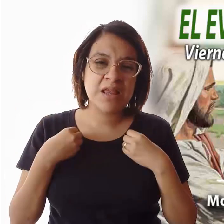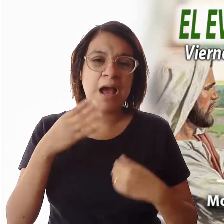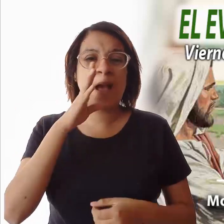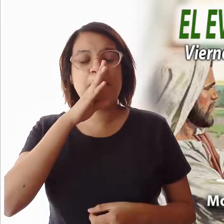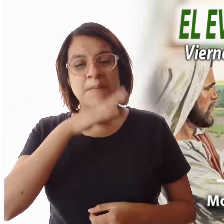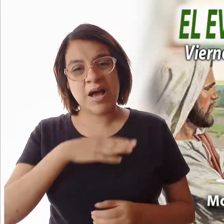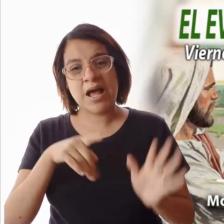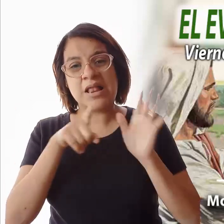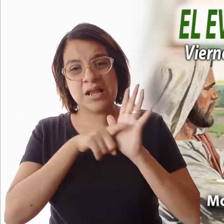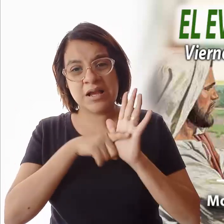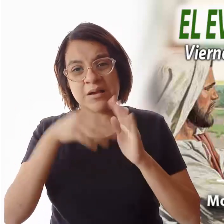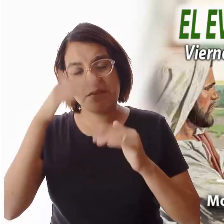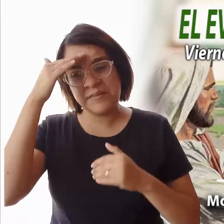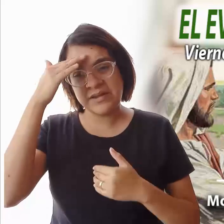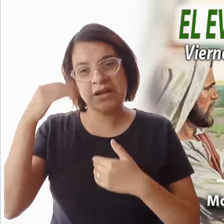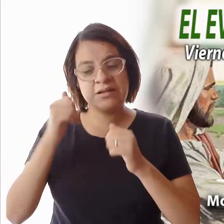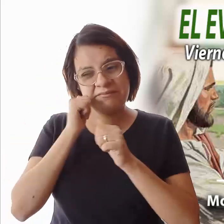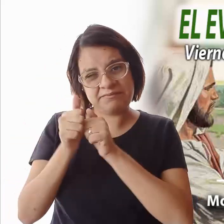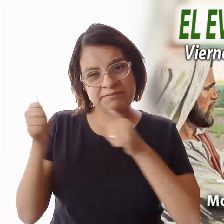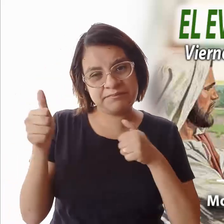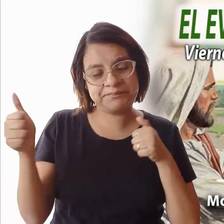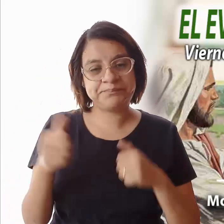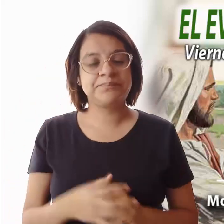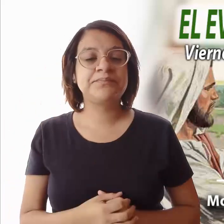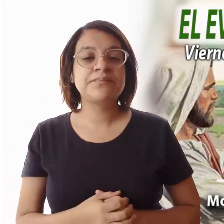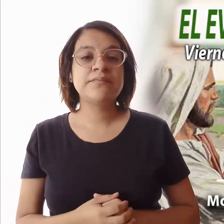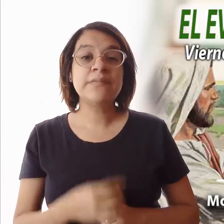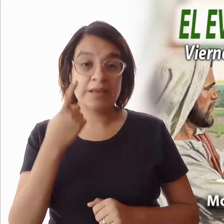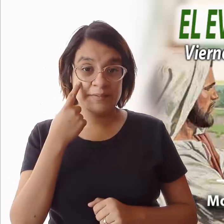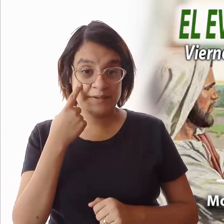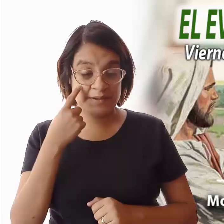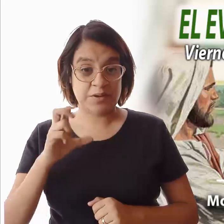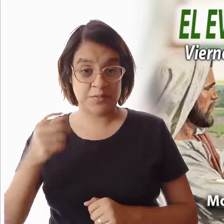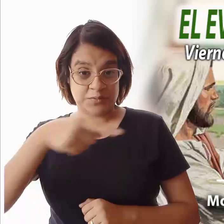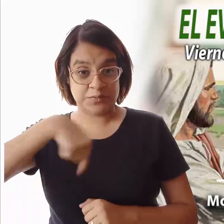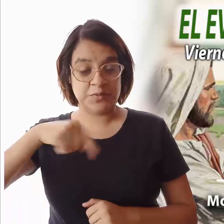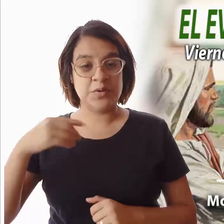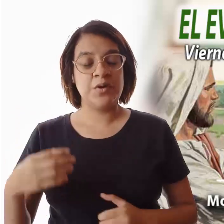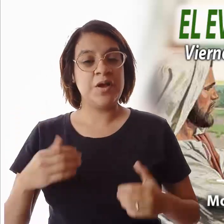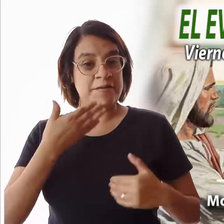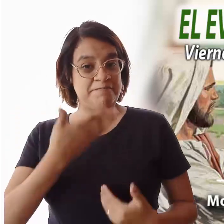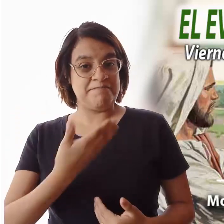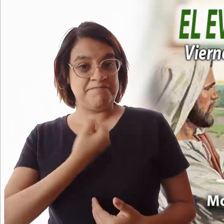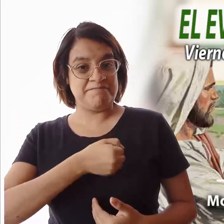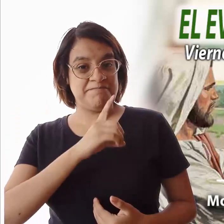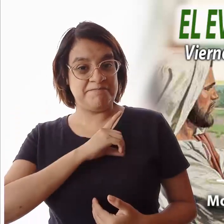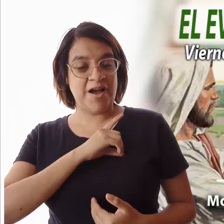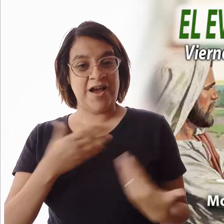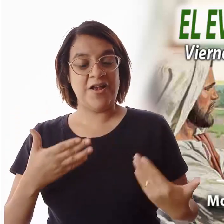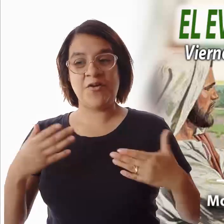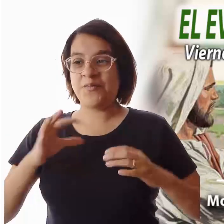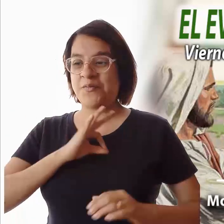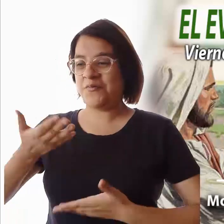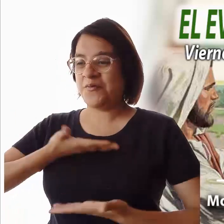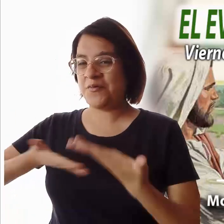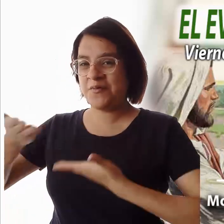vida y el alejamiento de los cercanos. Cuando estamos sanos y contentos, podemos convivir muy bien con los